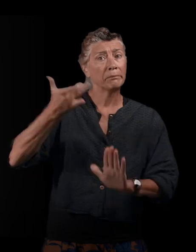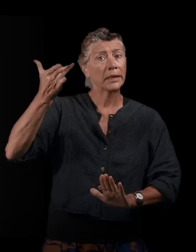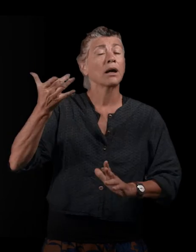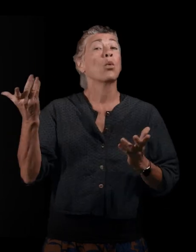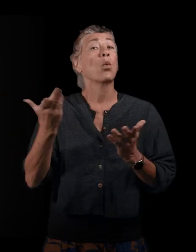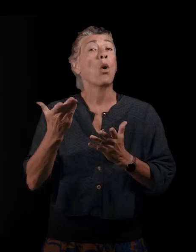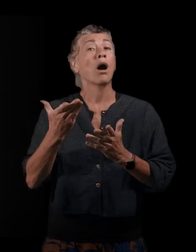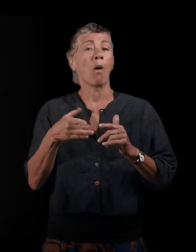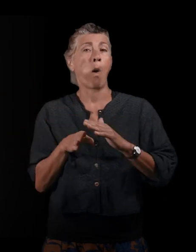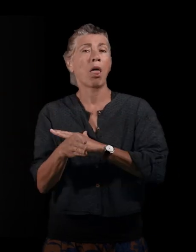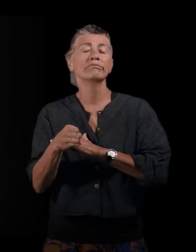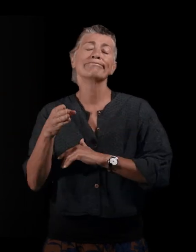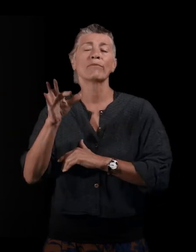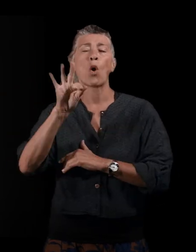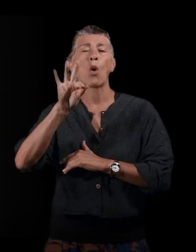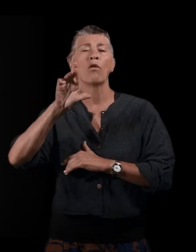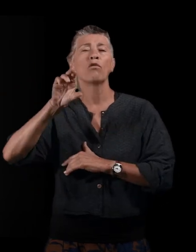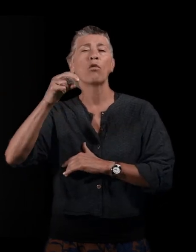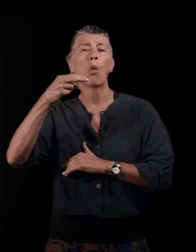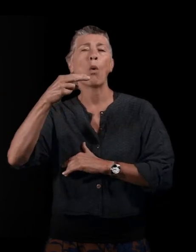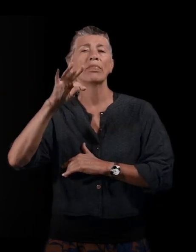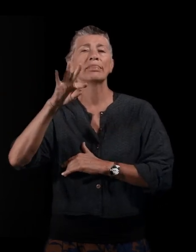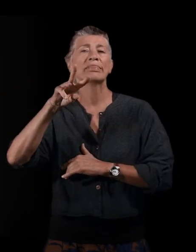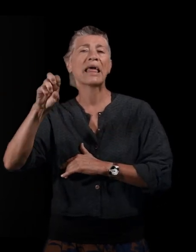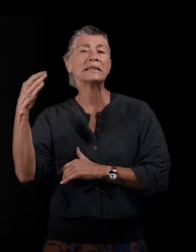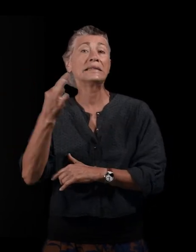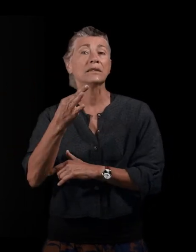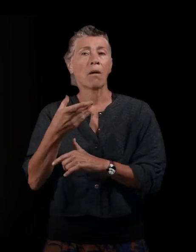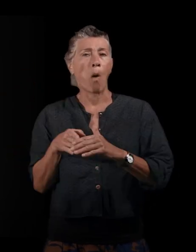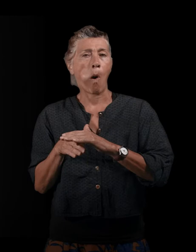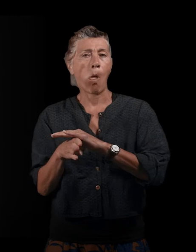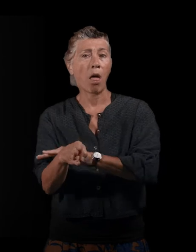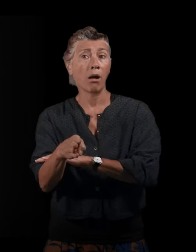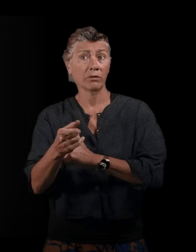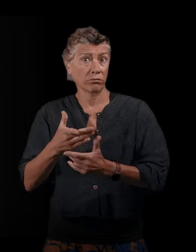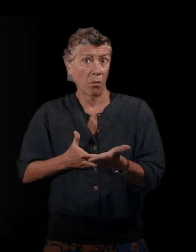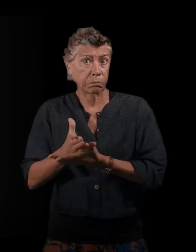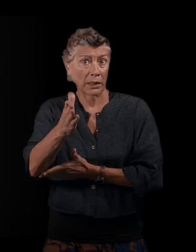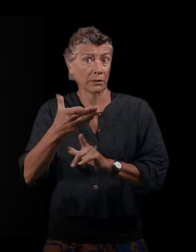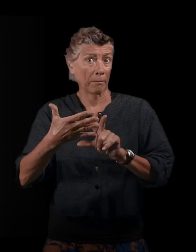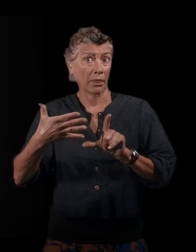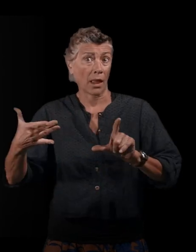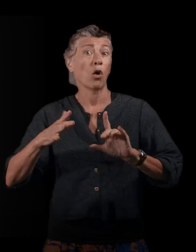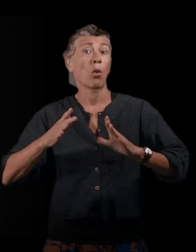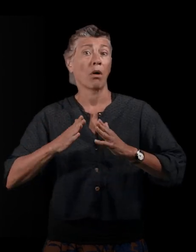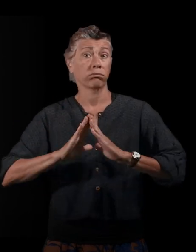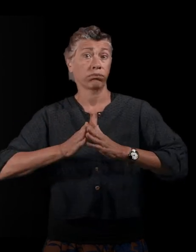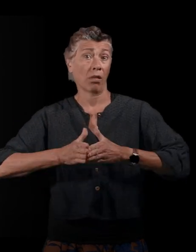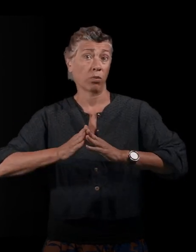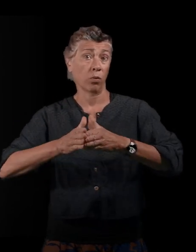pour reprendre l'expression de Frontex, irrégulière, c'est-à-dire qu'elles traversent la Méditerranée par bateau, tout simplement parce qu'elles n'ont